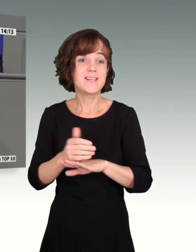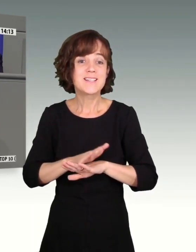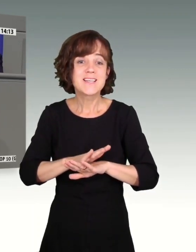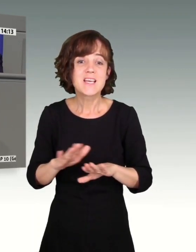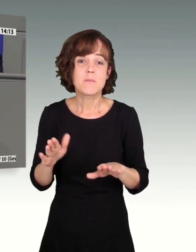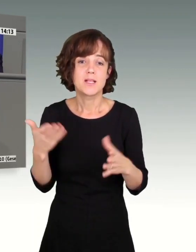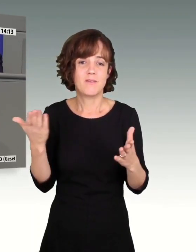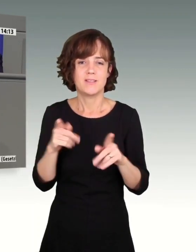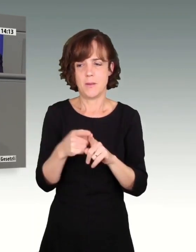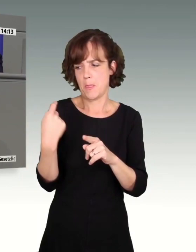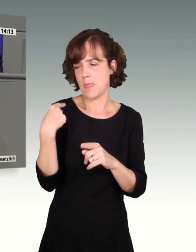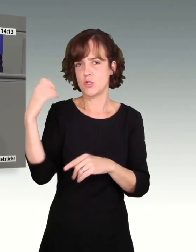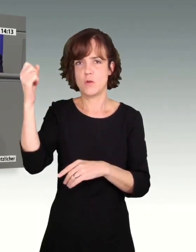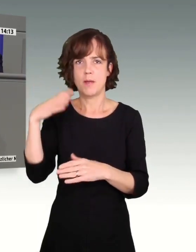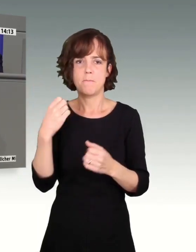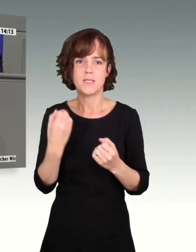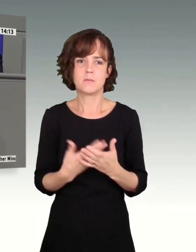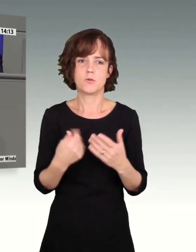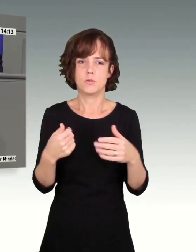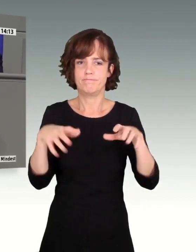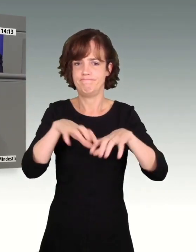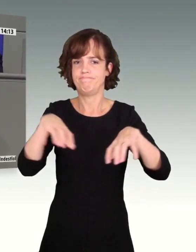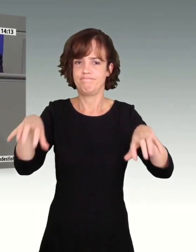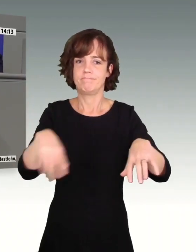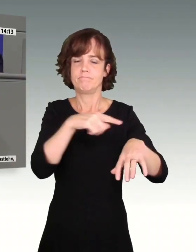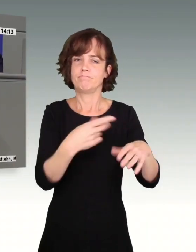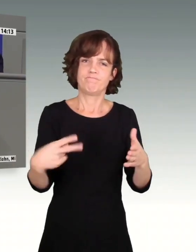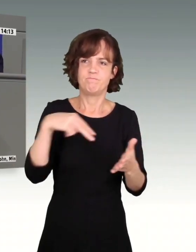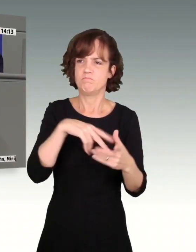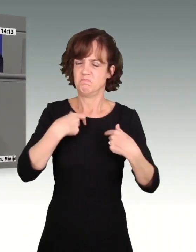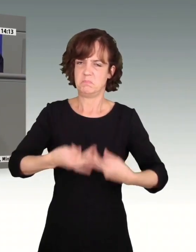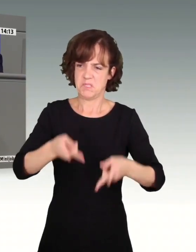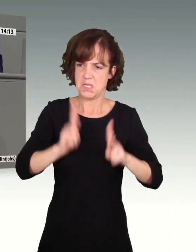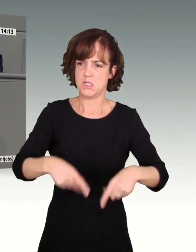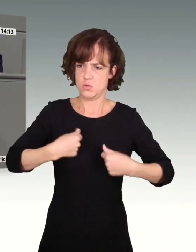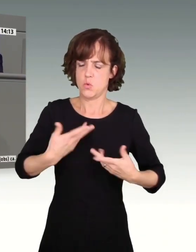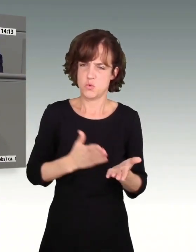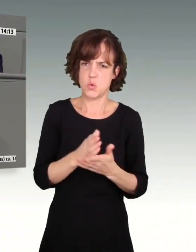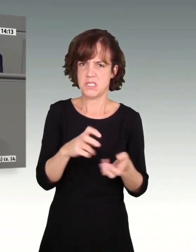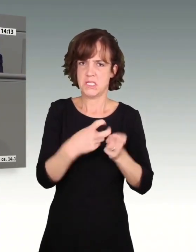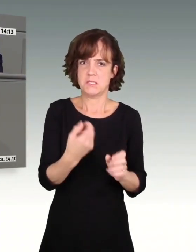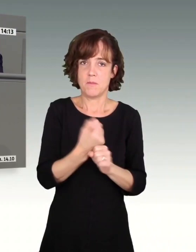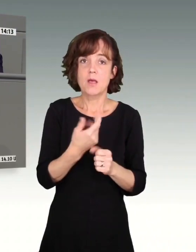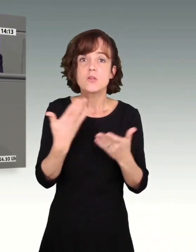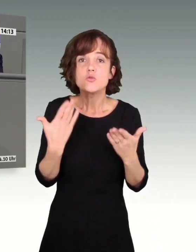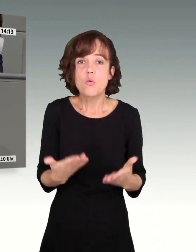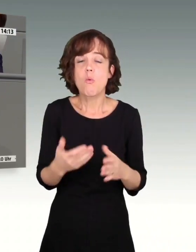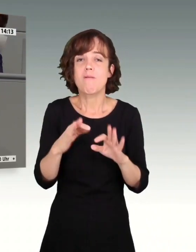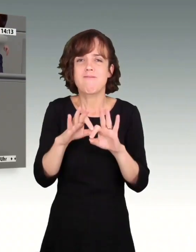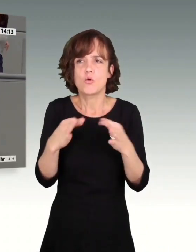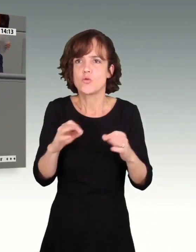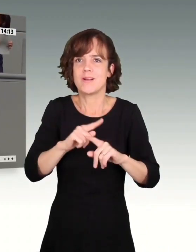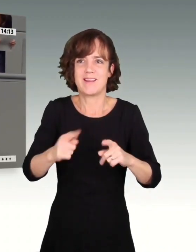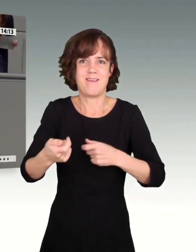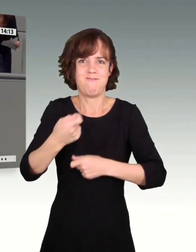Mindestlohnkommission passiert, und dann in dem Moment sagt, ich habe jetzt recht und ich setze das jetzt hier durch mit dem Vorsitzenden, so funktioniert keine Verhandlung in Deutschland,